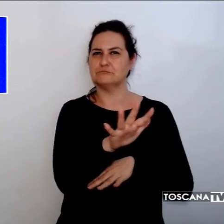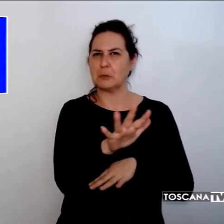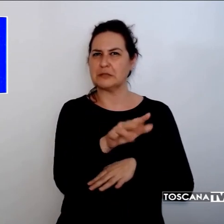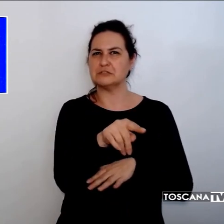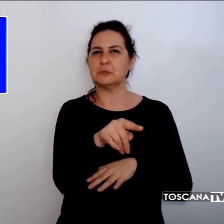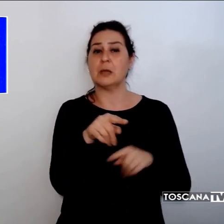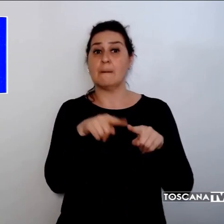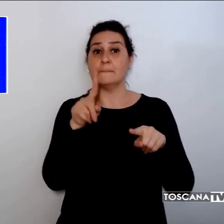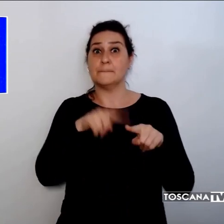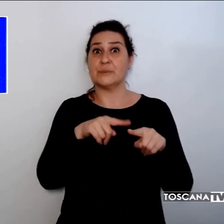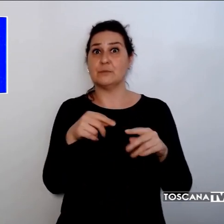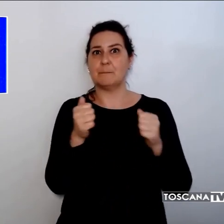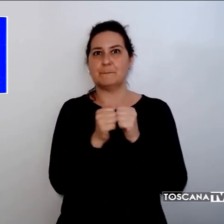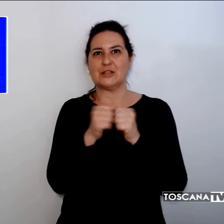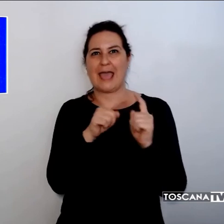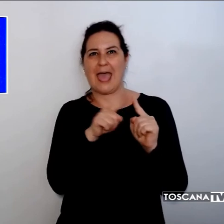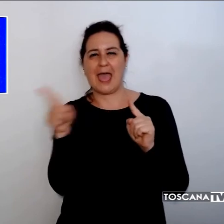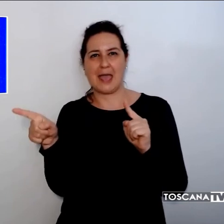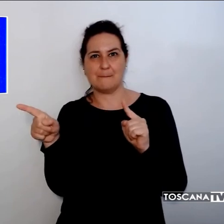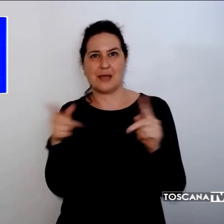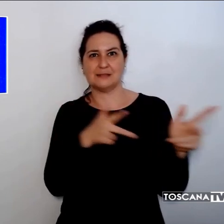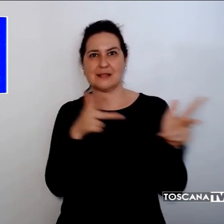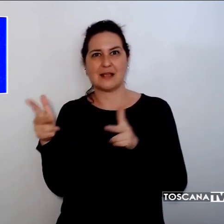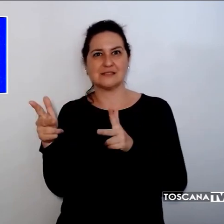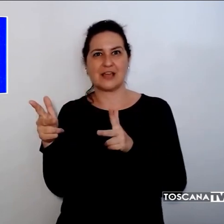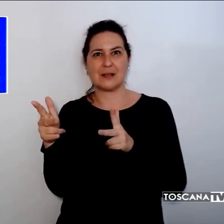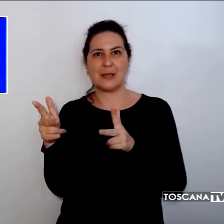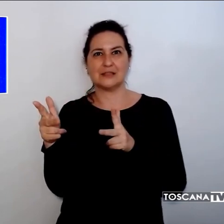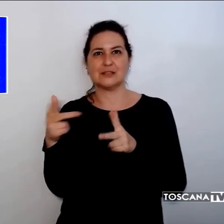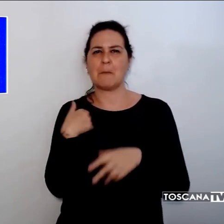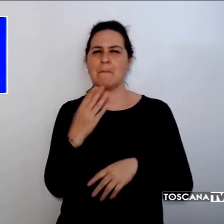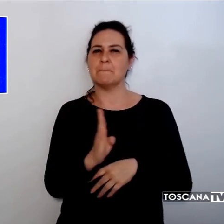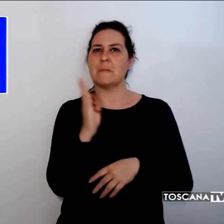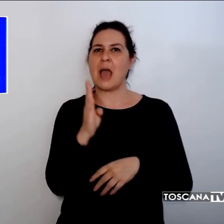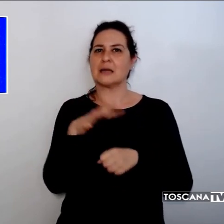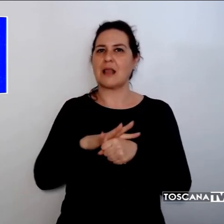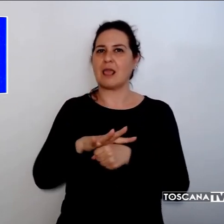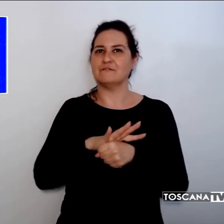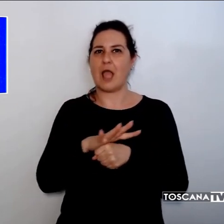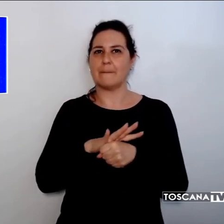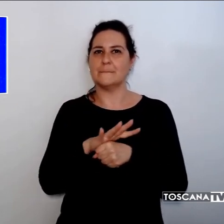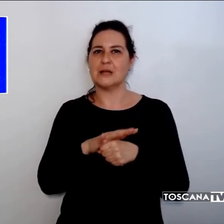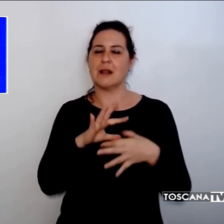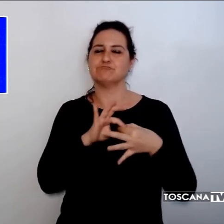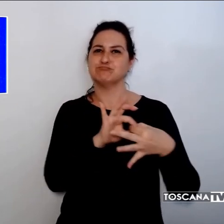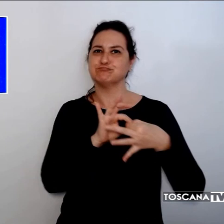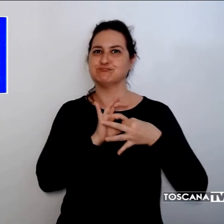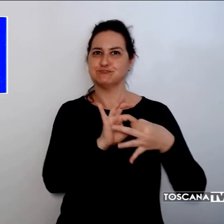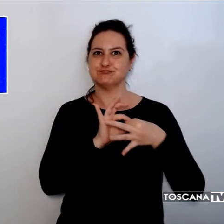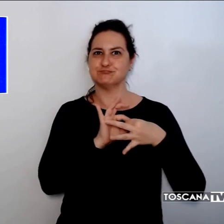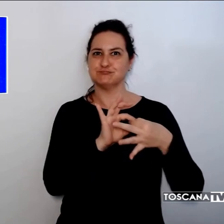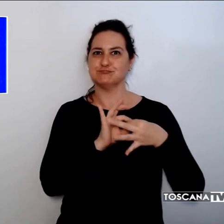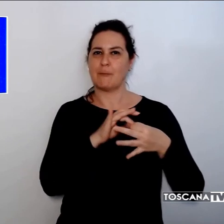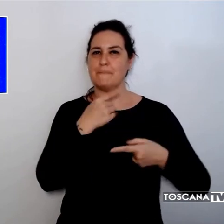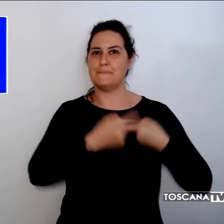Ema, dove sarebbe nato Gino, i Bartali continuarono a mantenere rapporti cordiali con i loro parenti